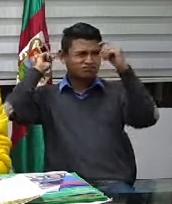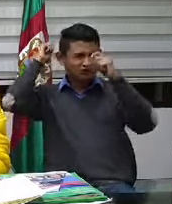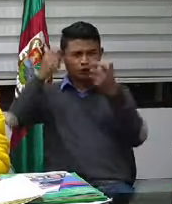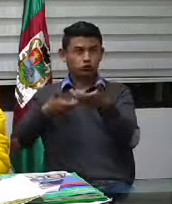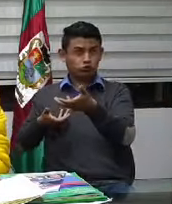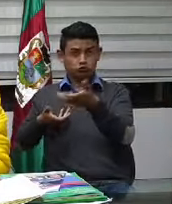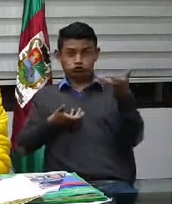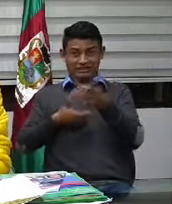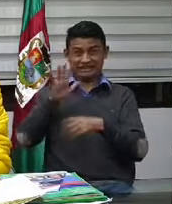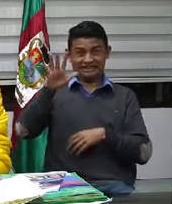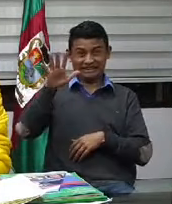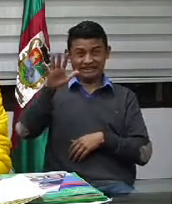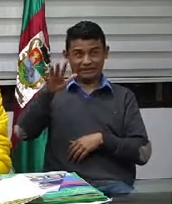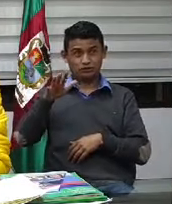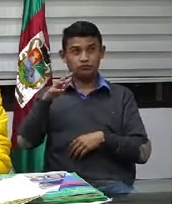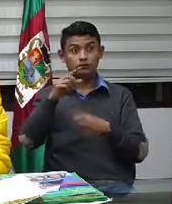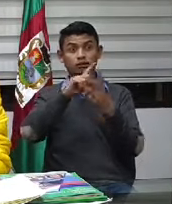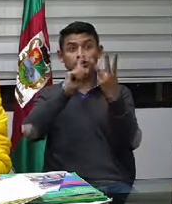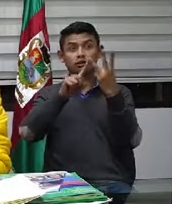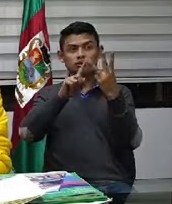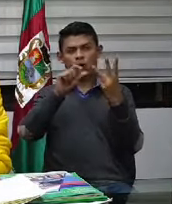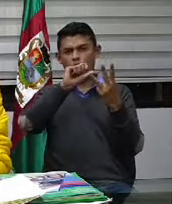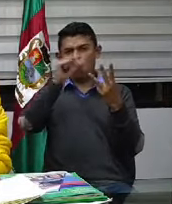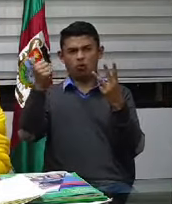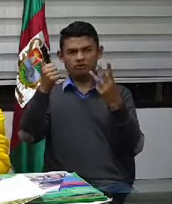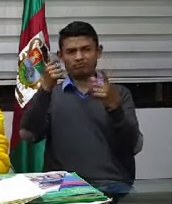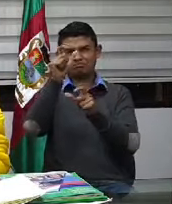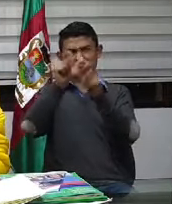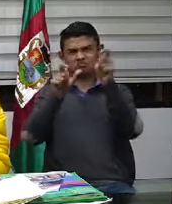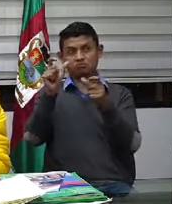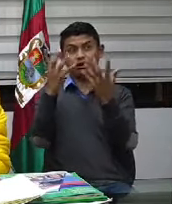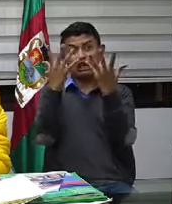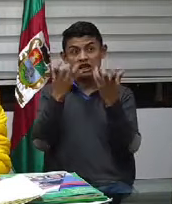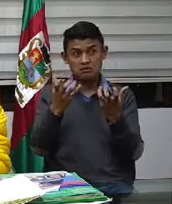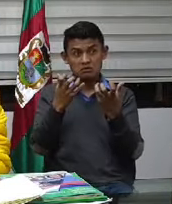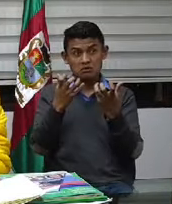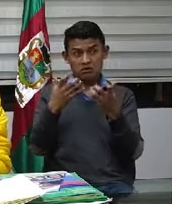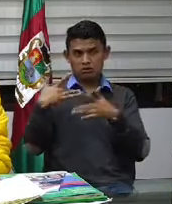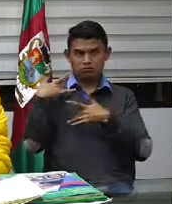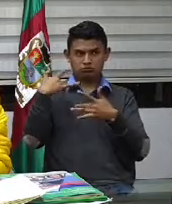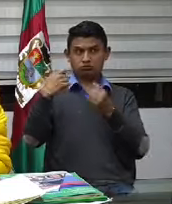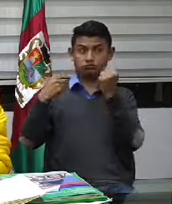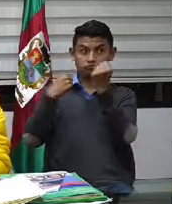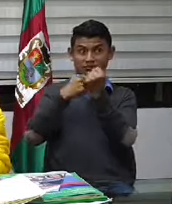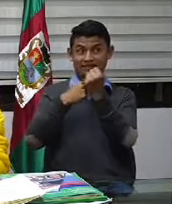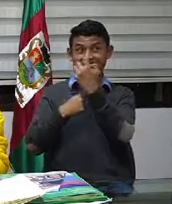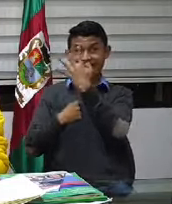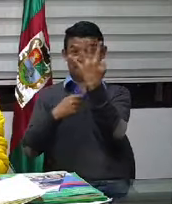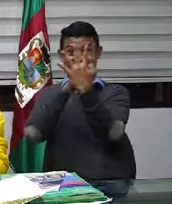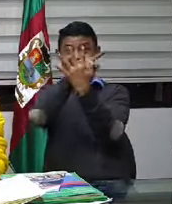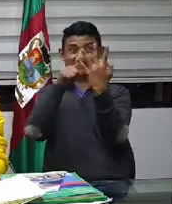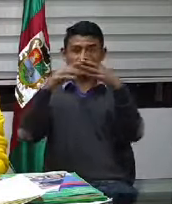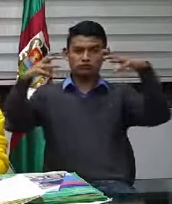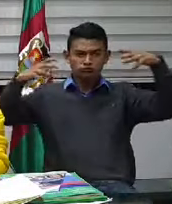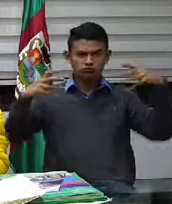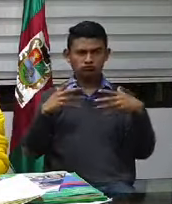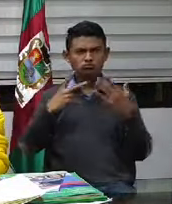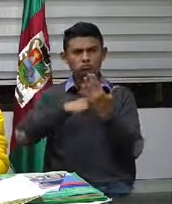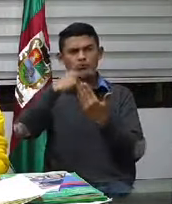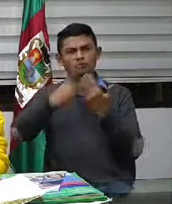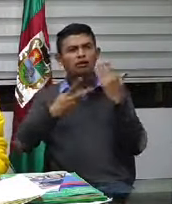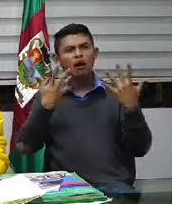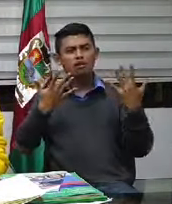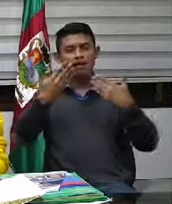hoy me acaban de contar que un grupo de ciudadanos quieren hacer parte de este proyecto, que va a ser la desinfección también de las calles,